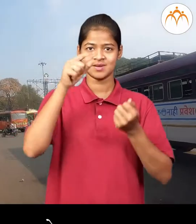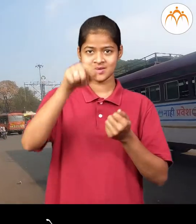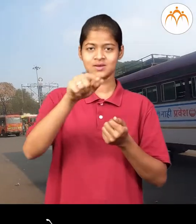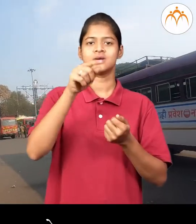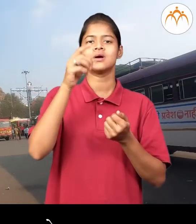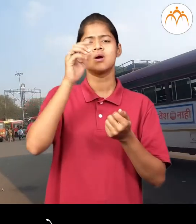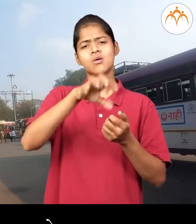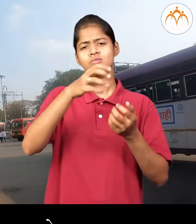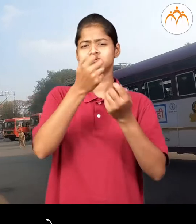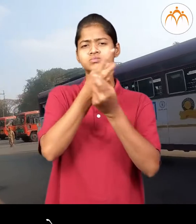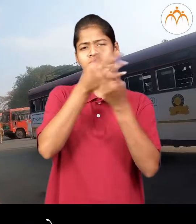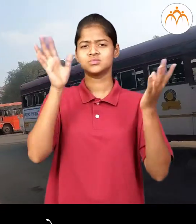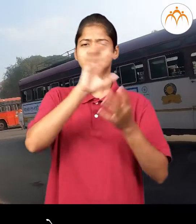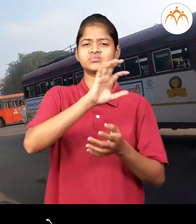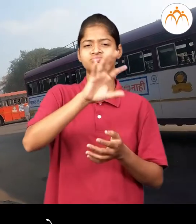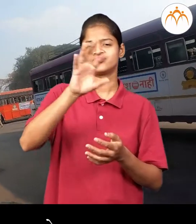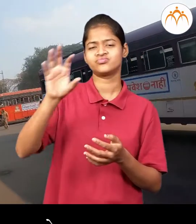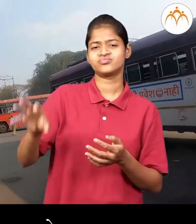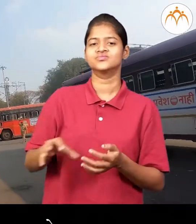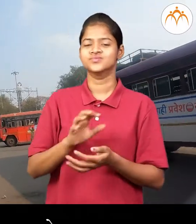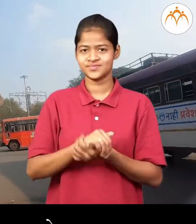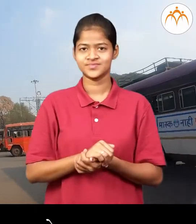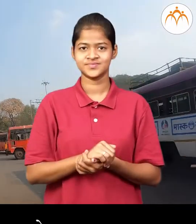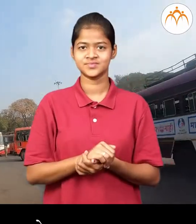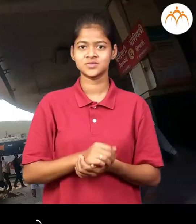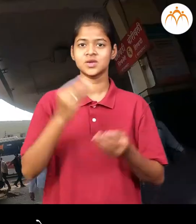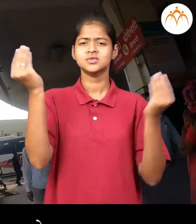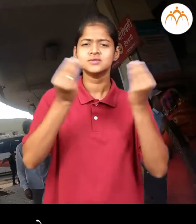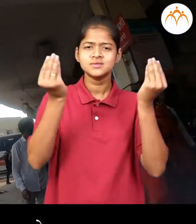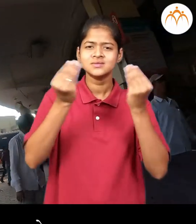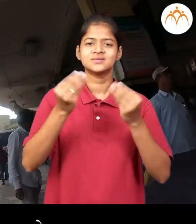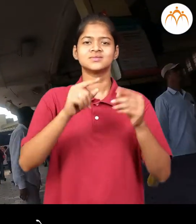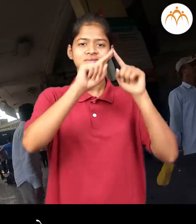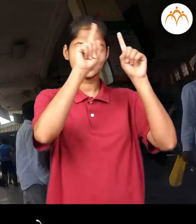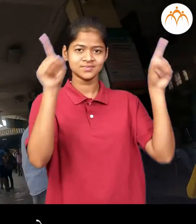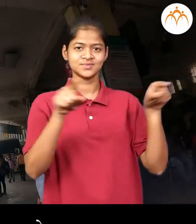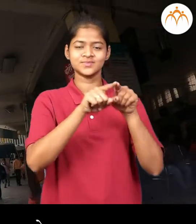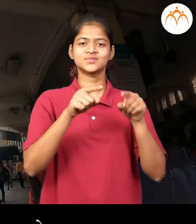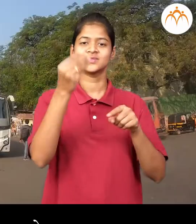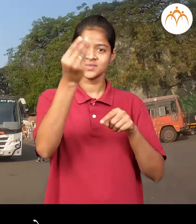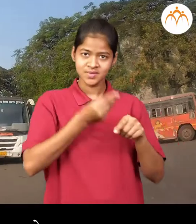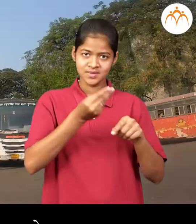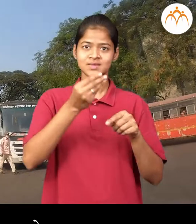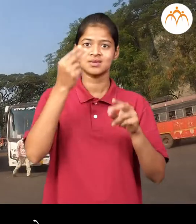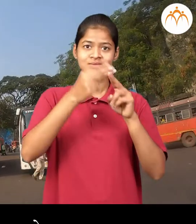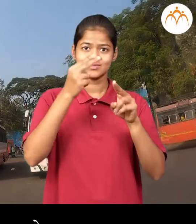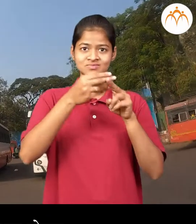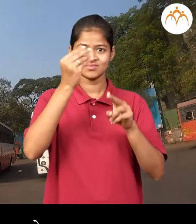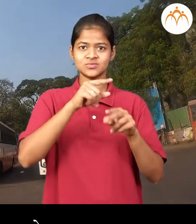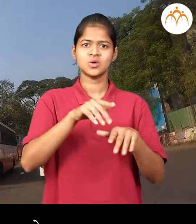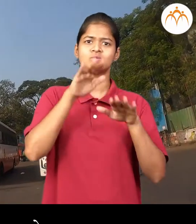स्थानकावर खूप बस उभ्या होता काही बस फलाटावर उभ्या होता काही बस